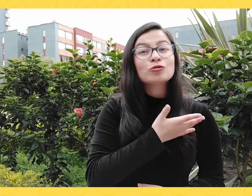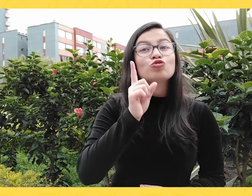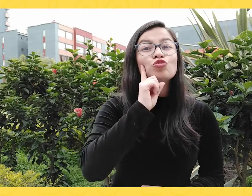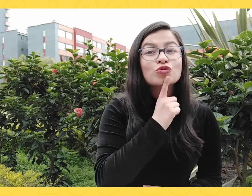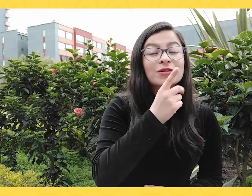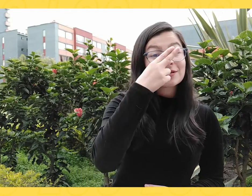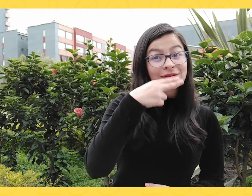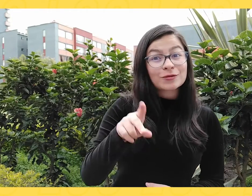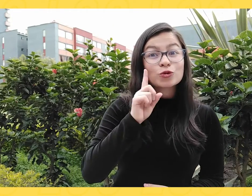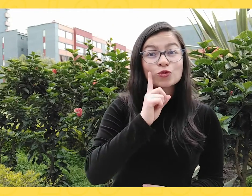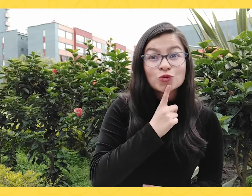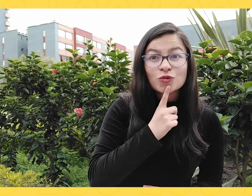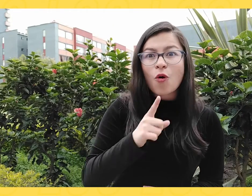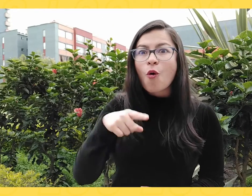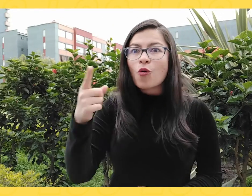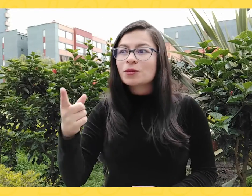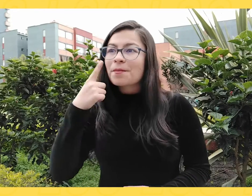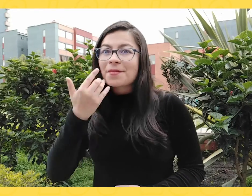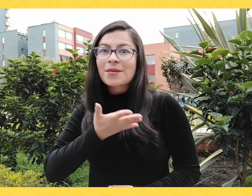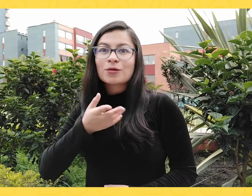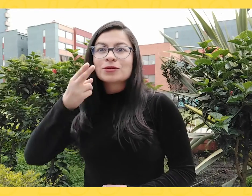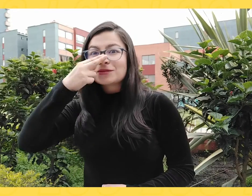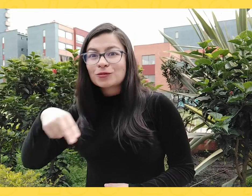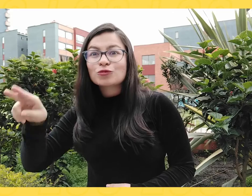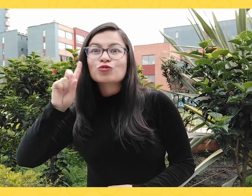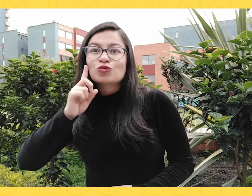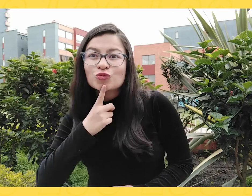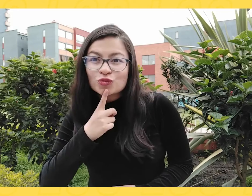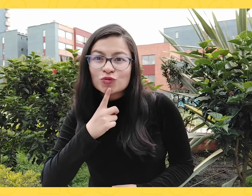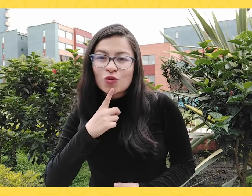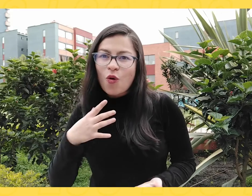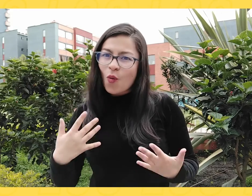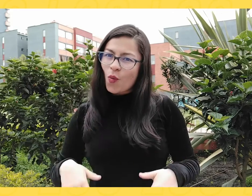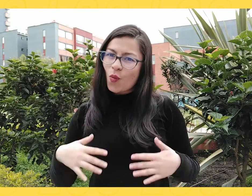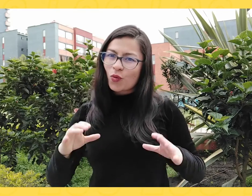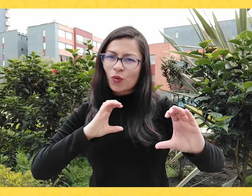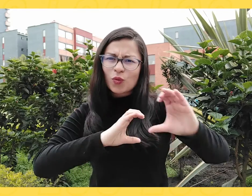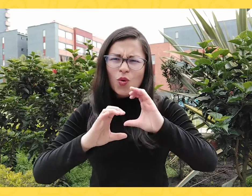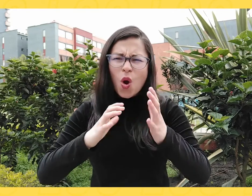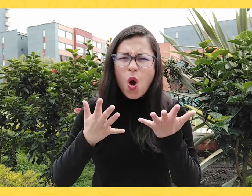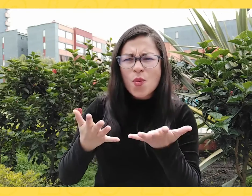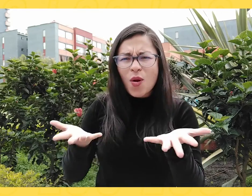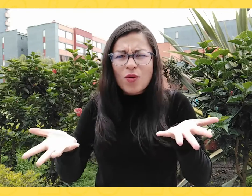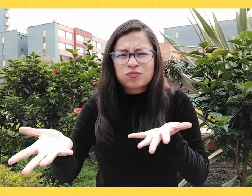Ellos son padres e hijos sordos, quienes nos contarán sus experiencias.